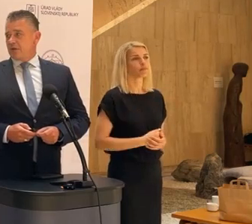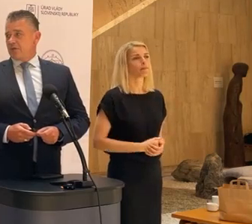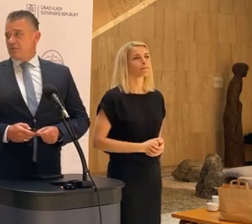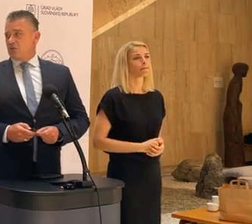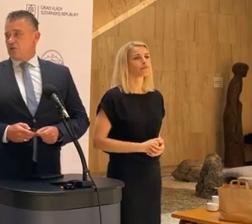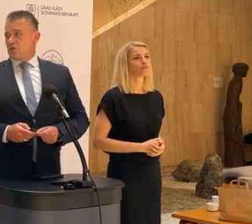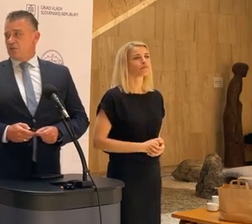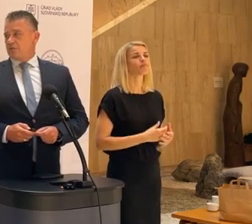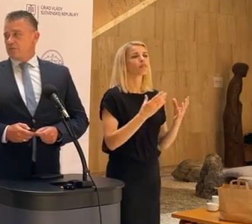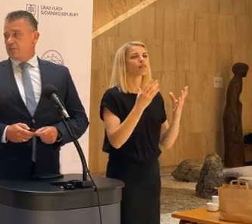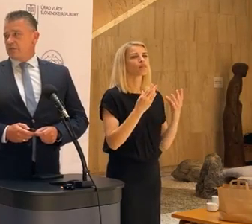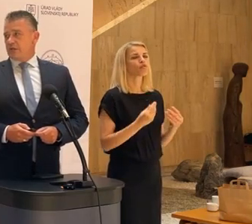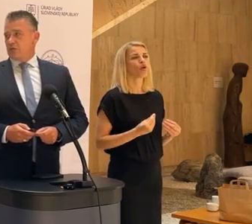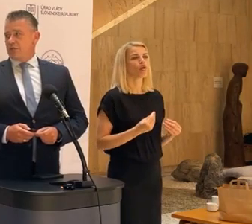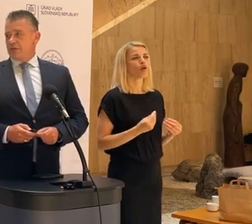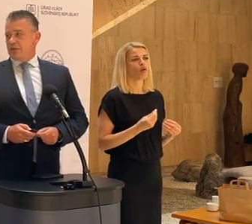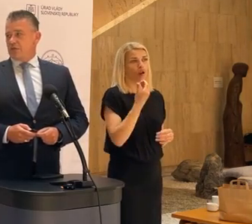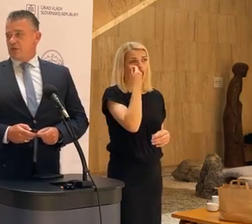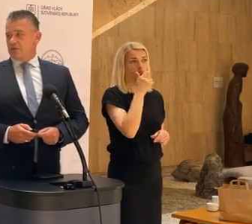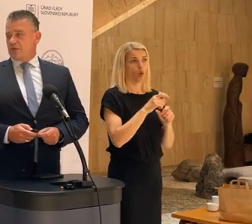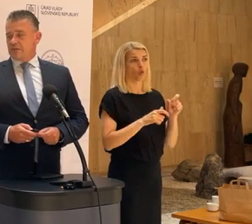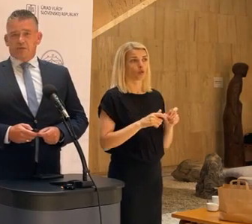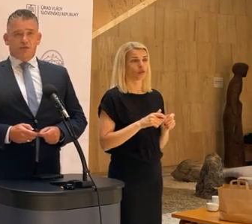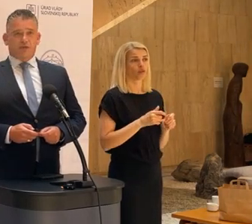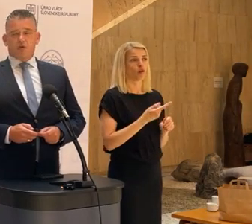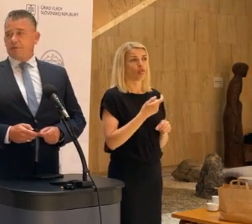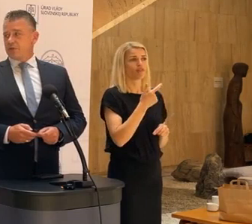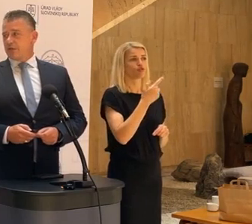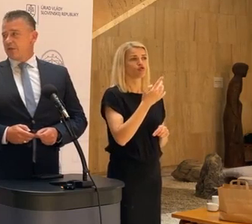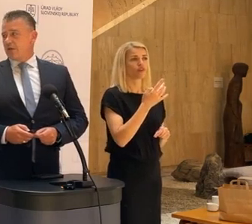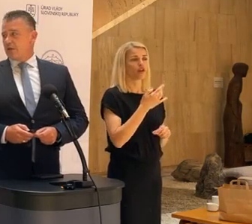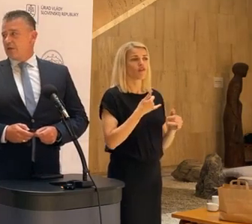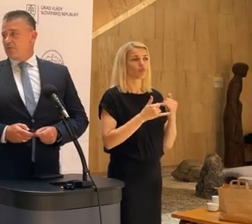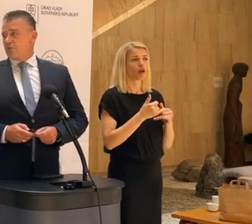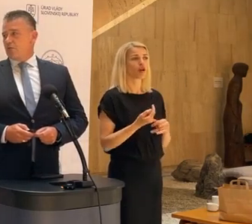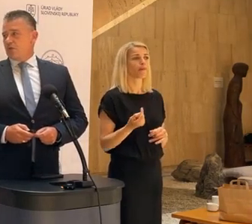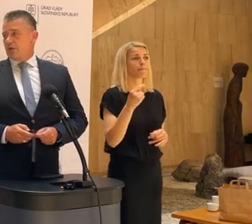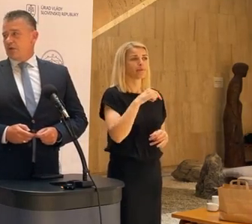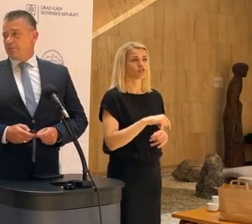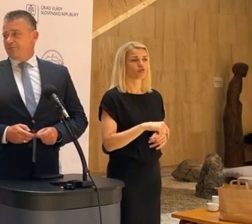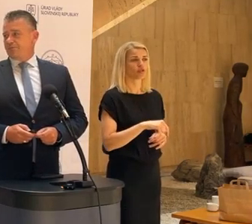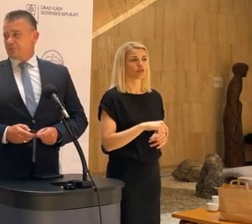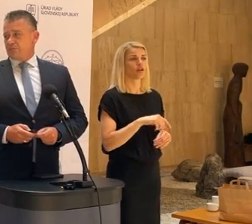koľko teda ľudí z tých, ktorí od 24. prišli, sú